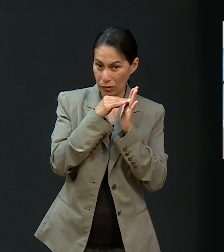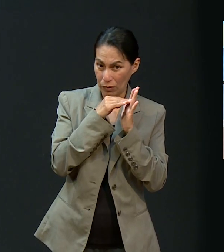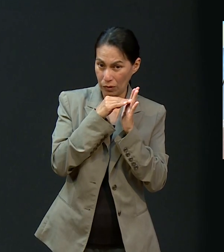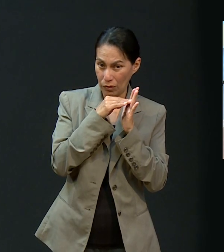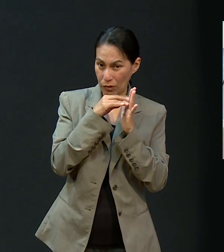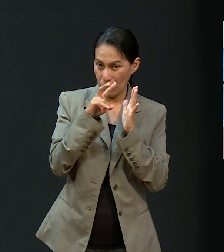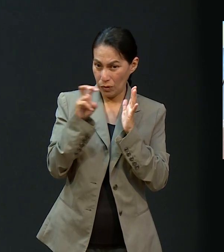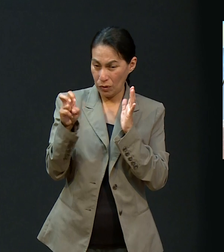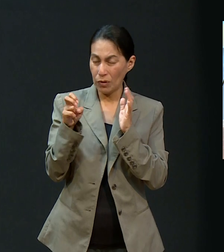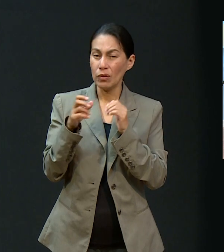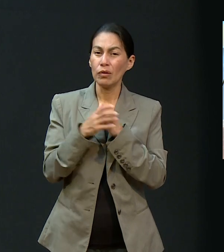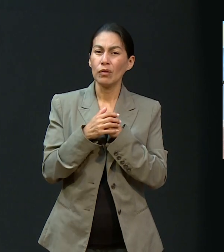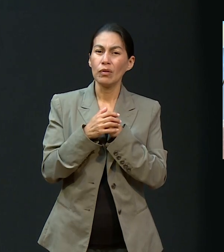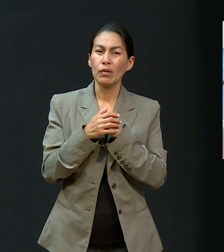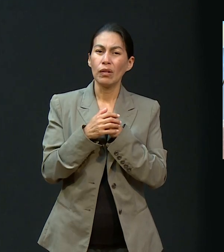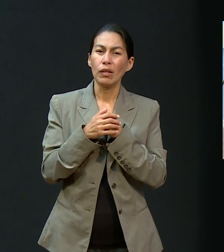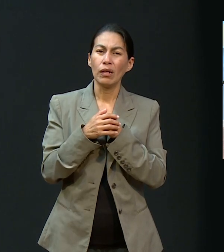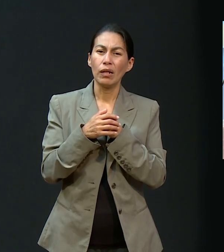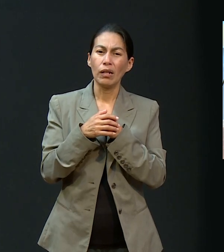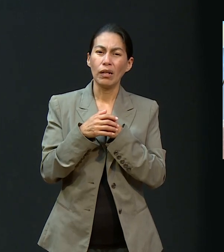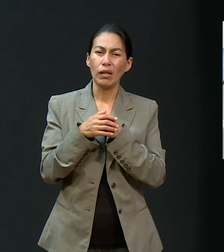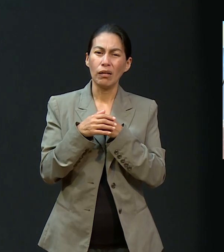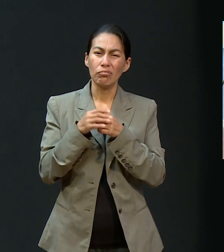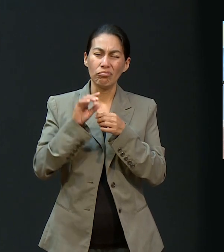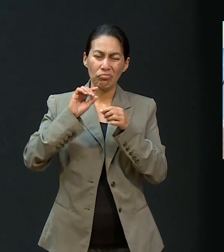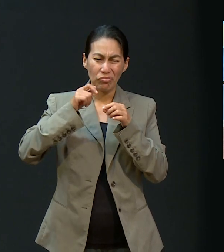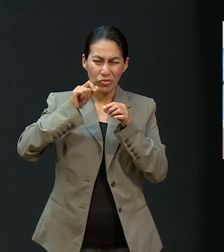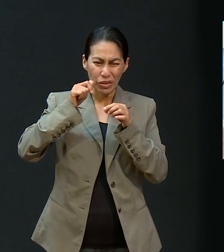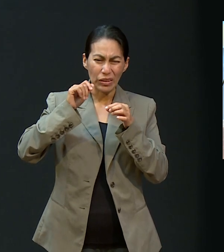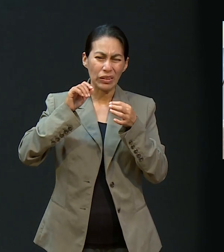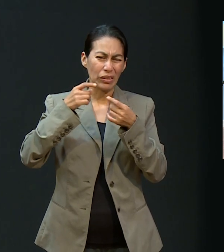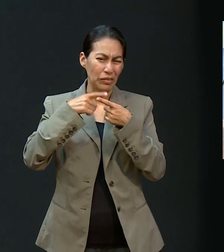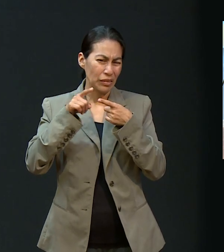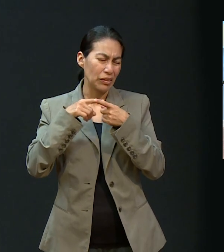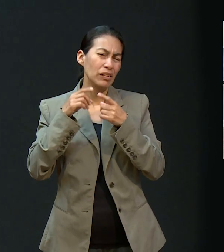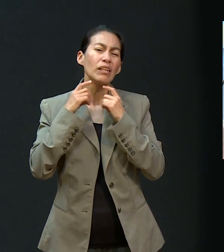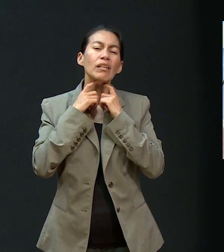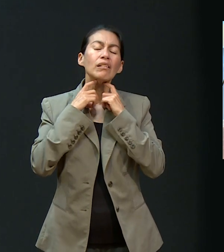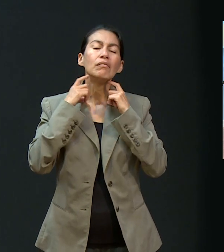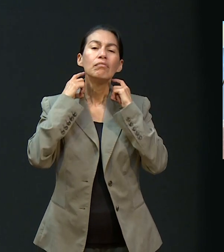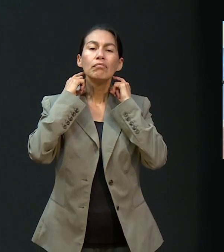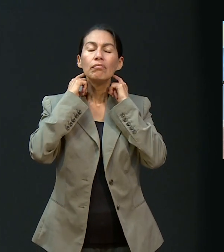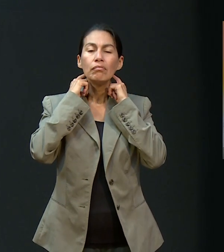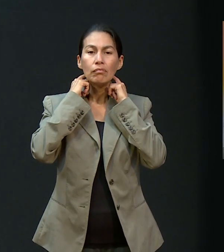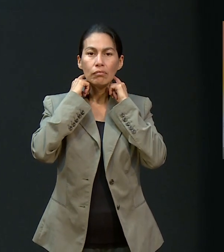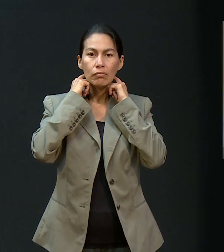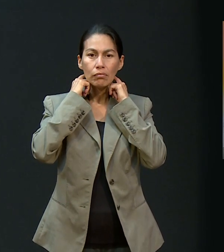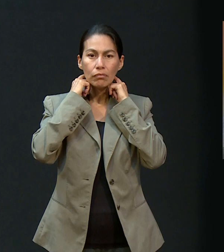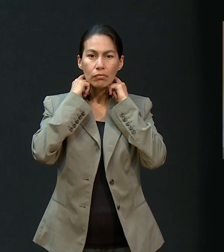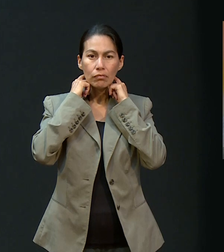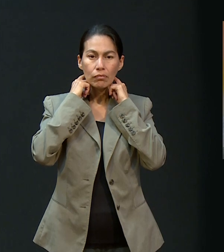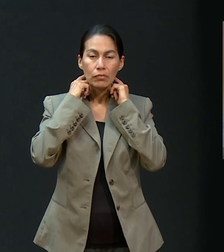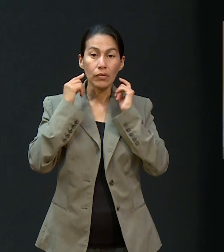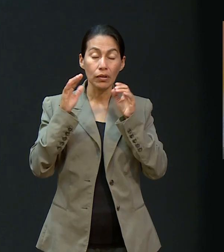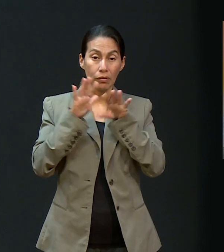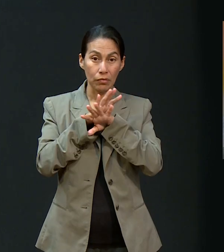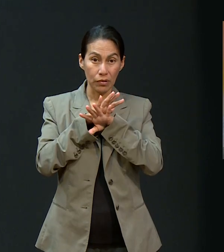Iban a hacer dos operaciones. Se le iban a colocar clavos, tornillos en lo que es el cuello. Porque se le